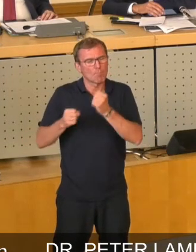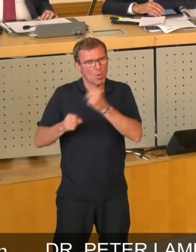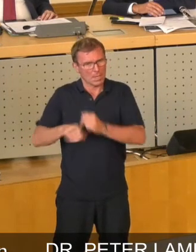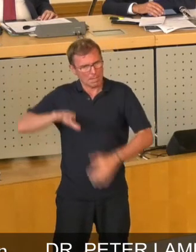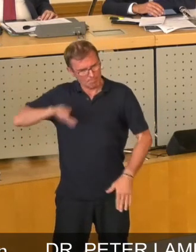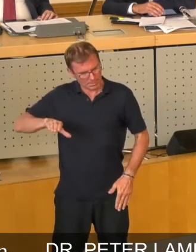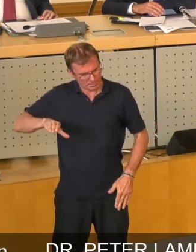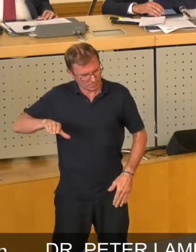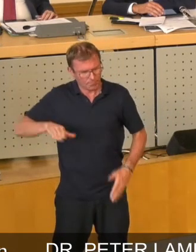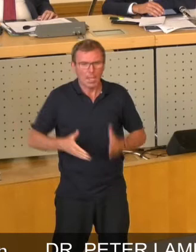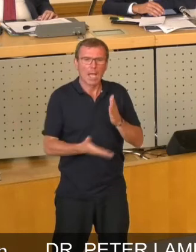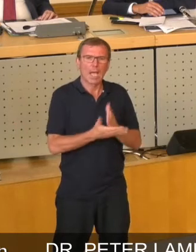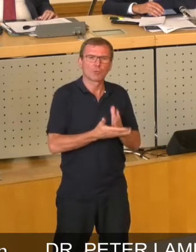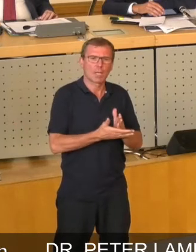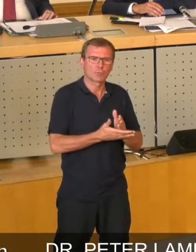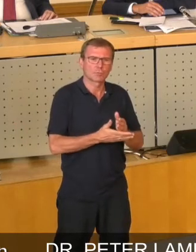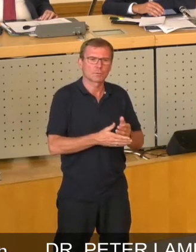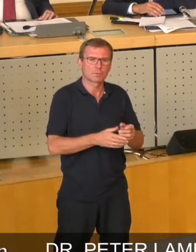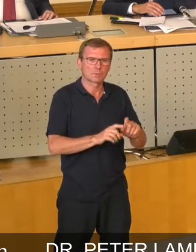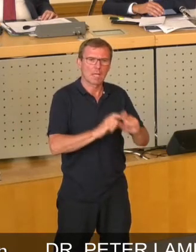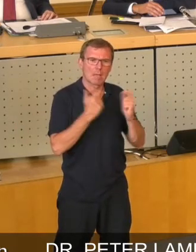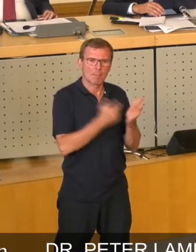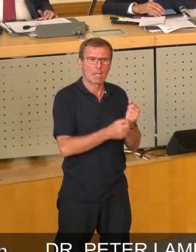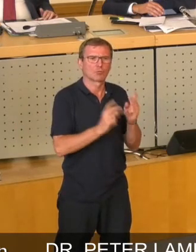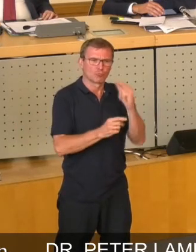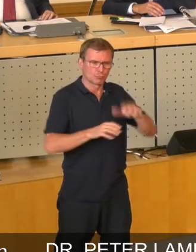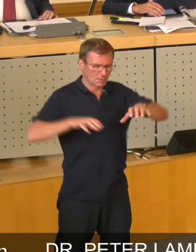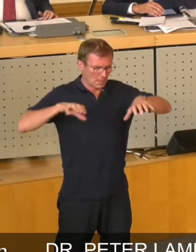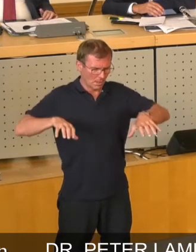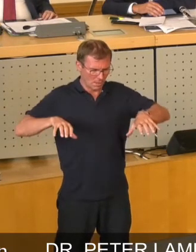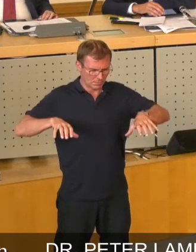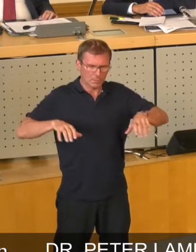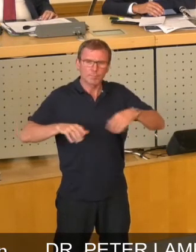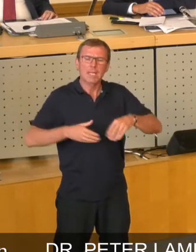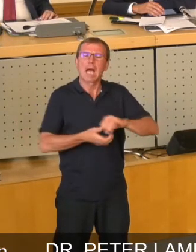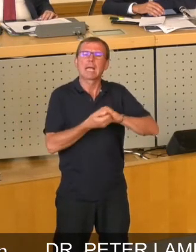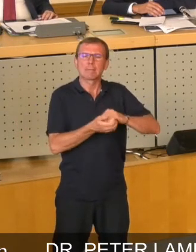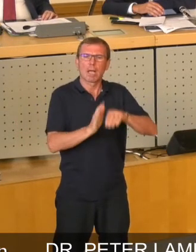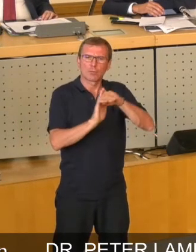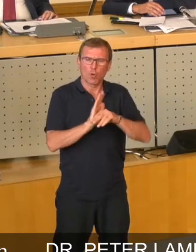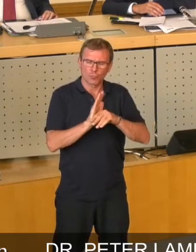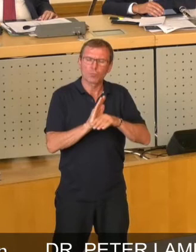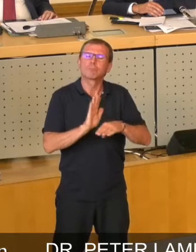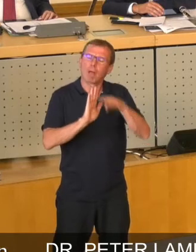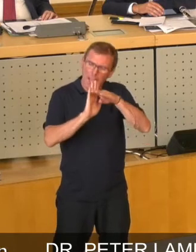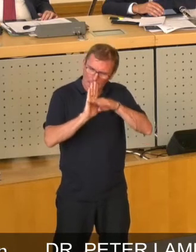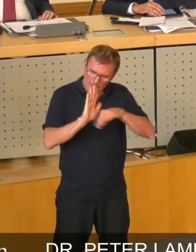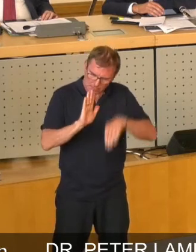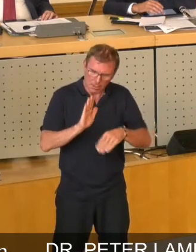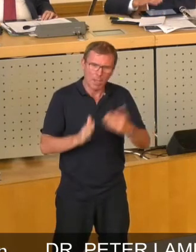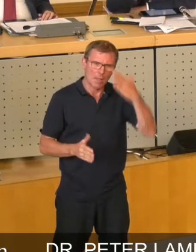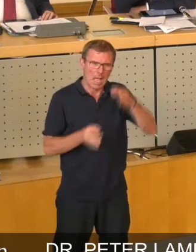Entscheidungsbefugnis des Stadtrates. Wir haben Regelungen in der Gemeindeordnung und in der